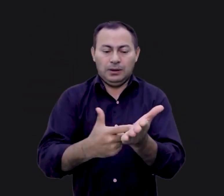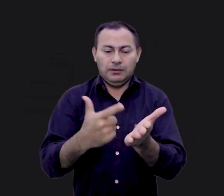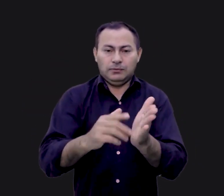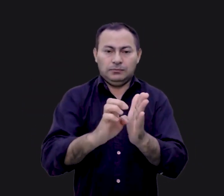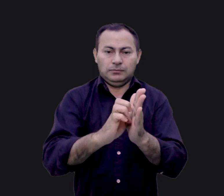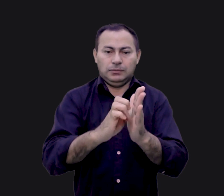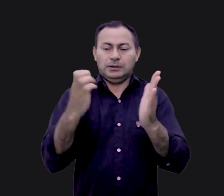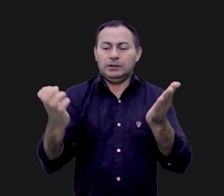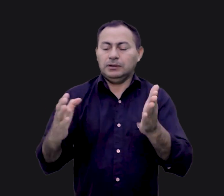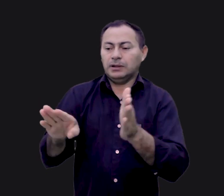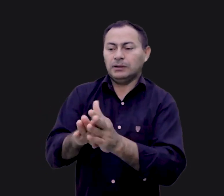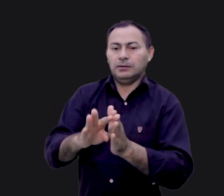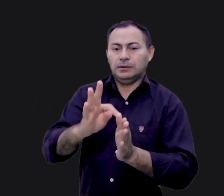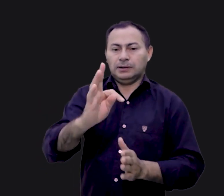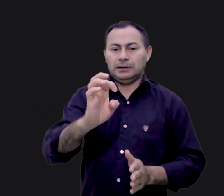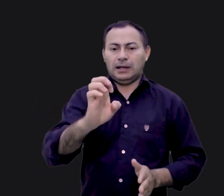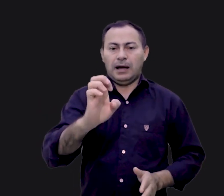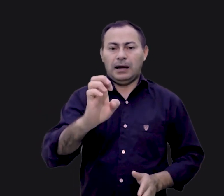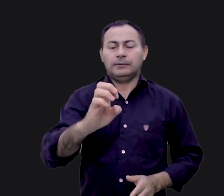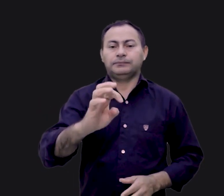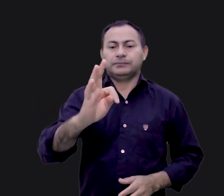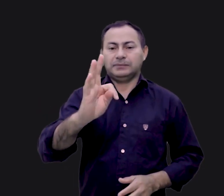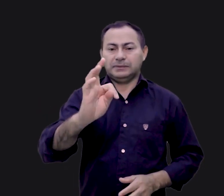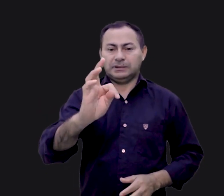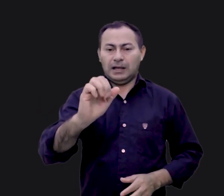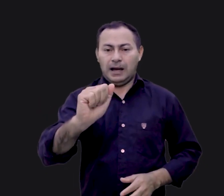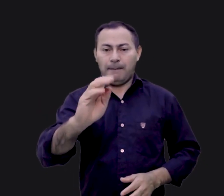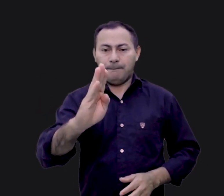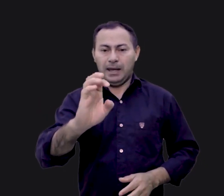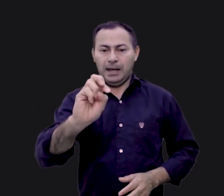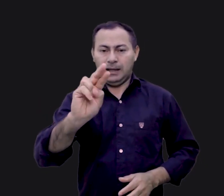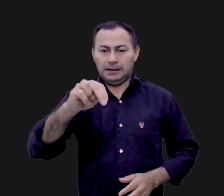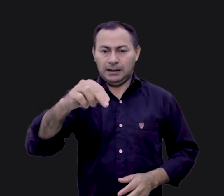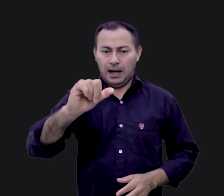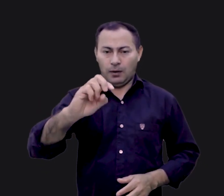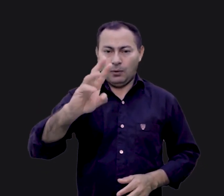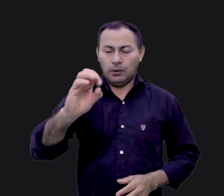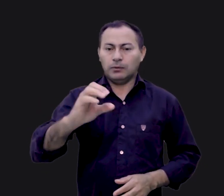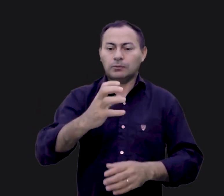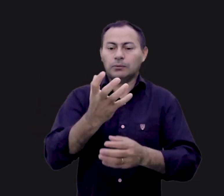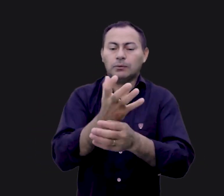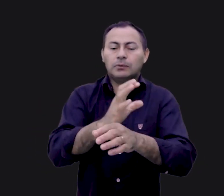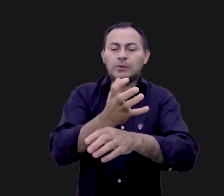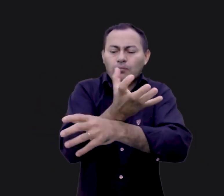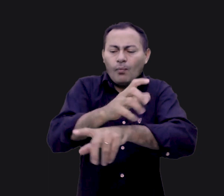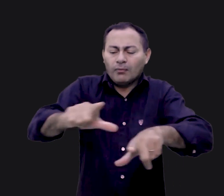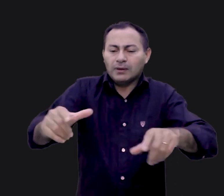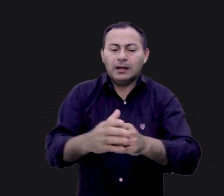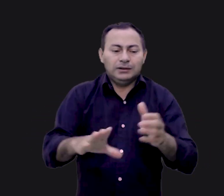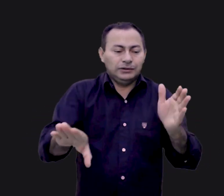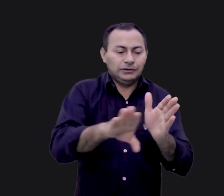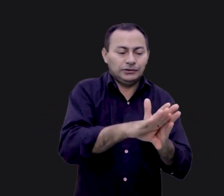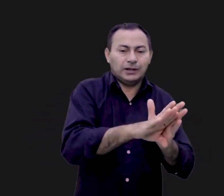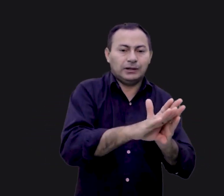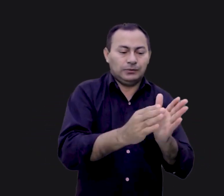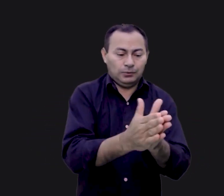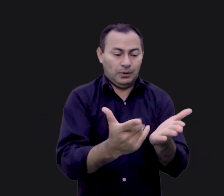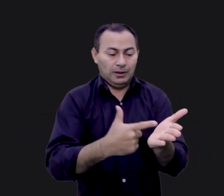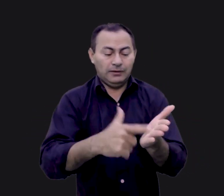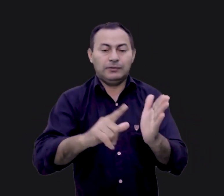tabernáculo no deserto. Isso aí reduz a velocidade do estudo e então quando chegam no livro de Levítico desistem de tentar entender